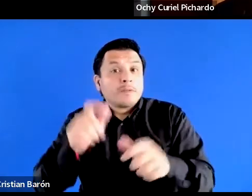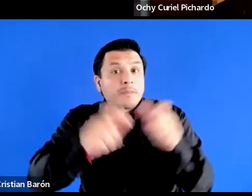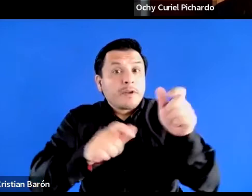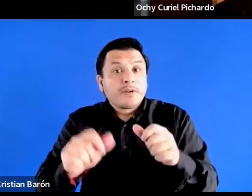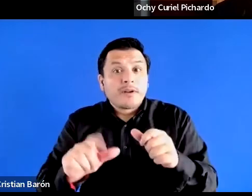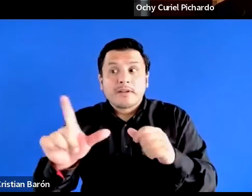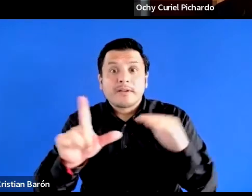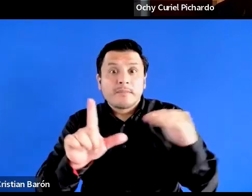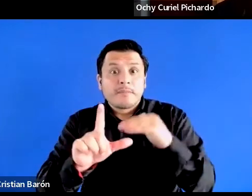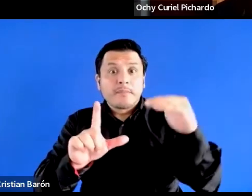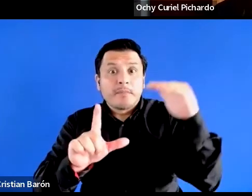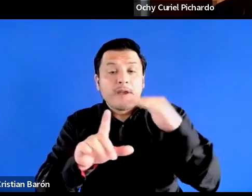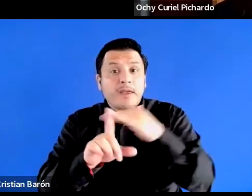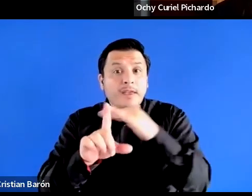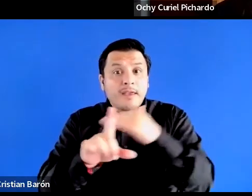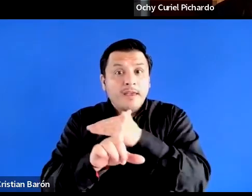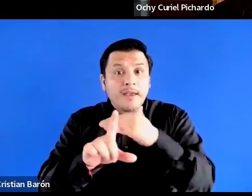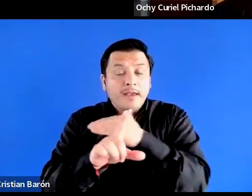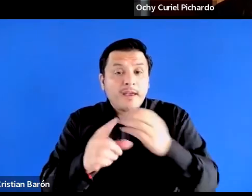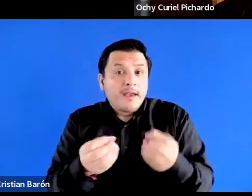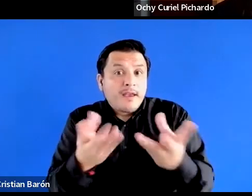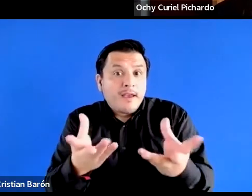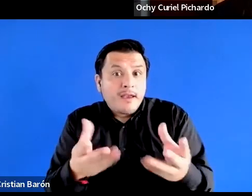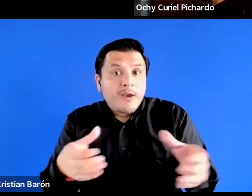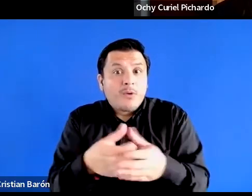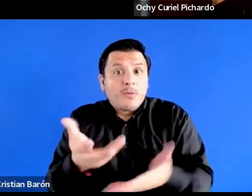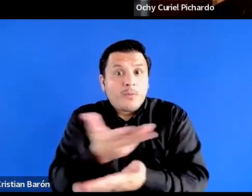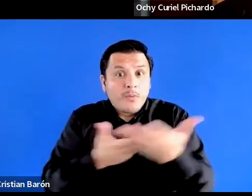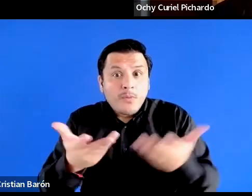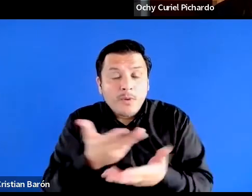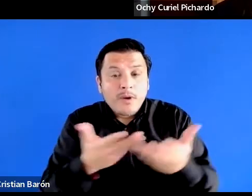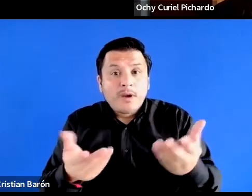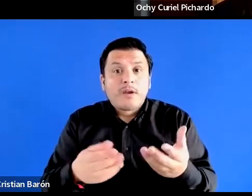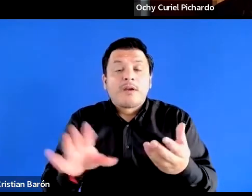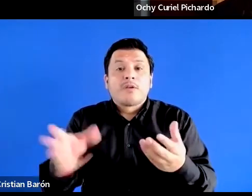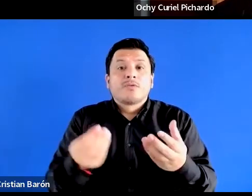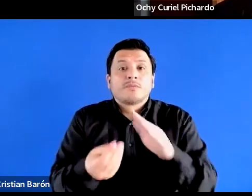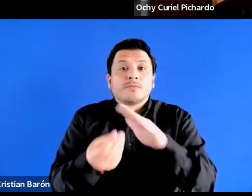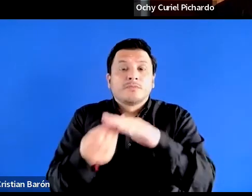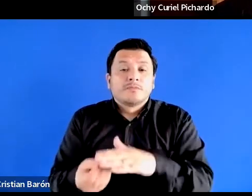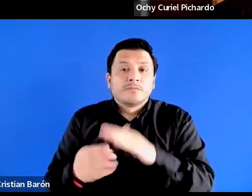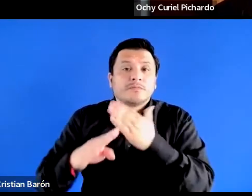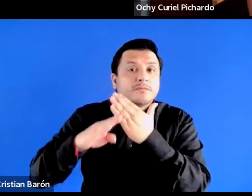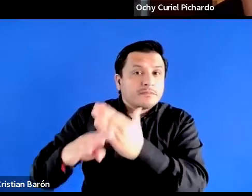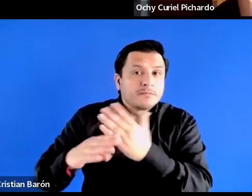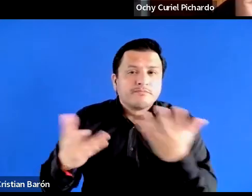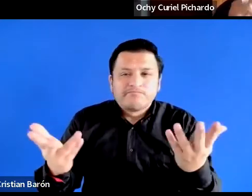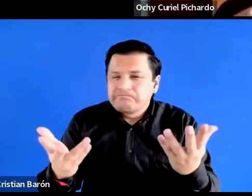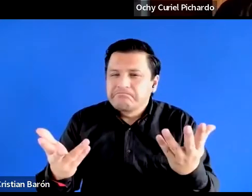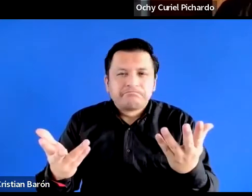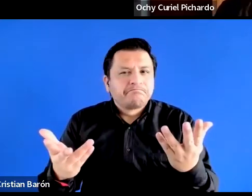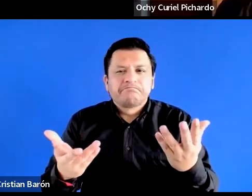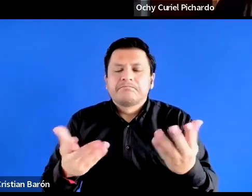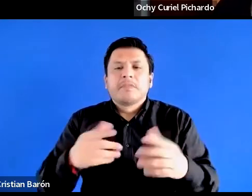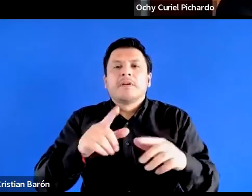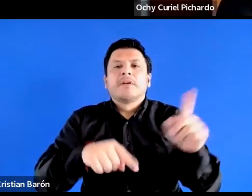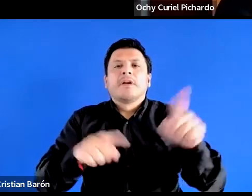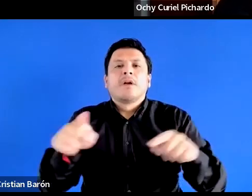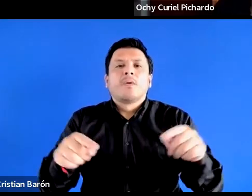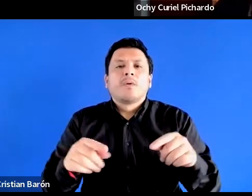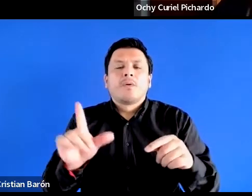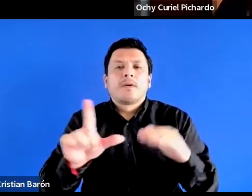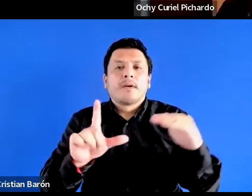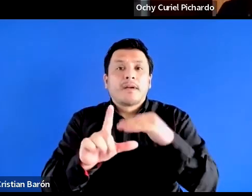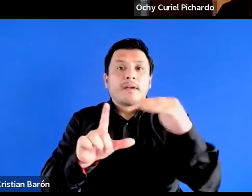están contribuyendo a lo colectivo, son antirracistas, tienen... Y clase media